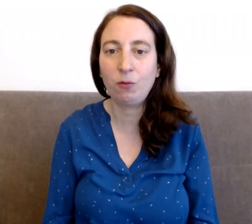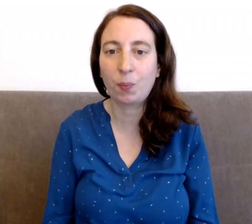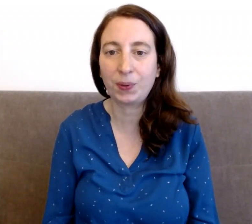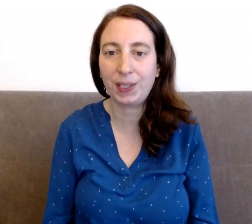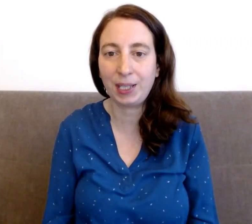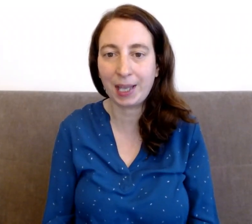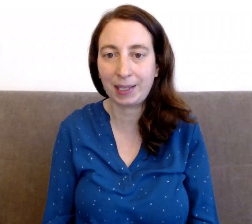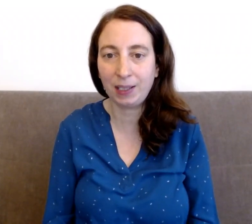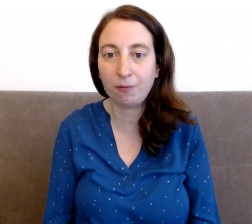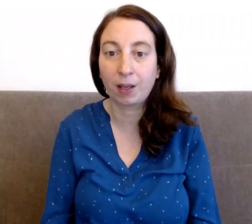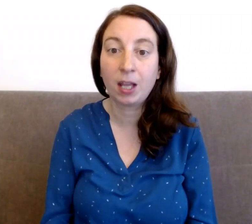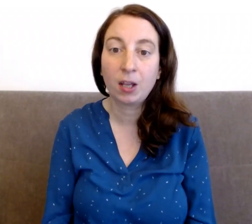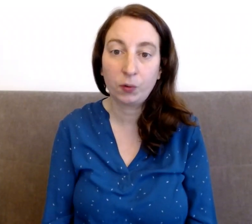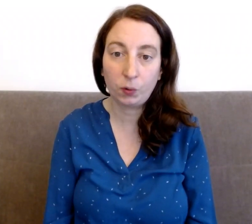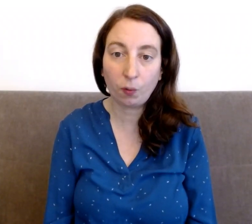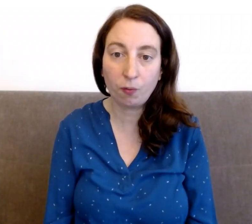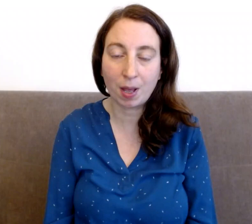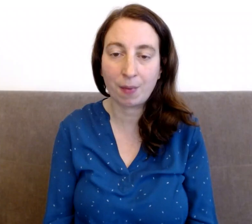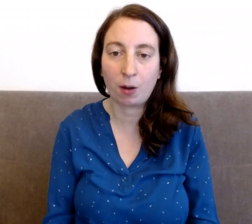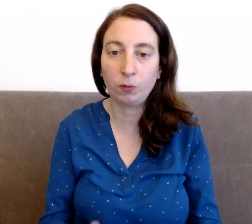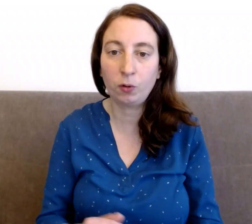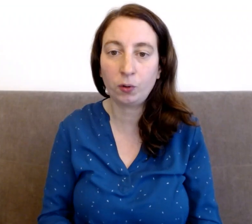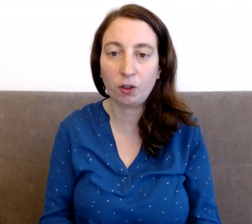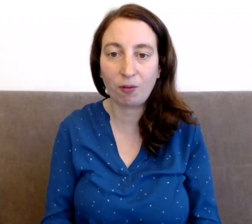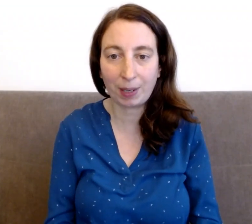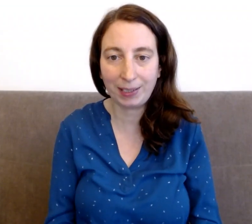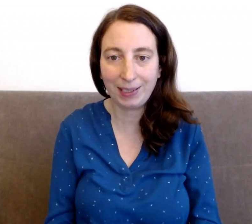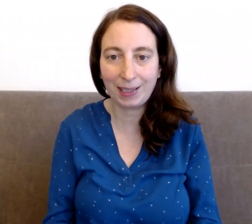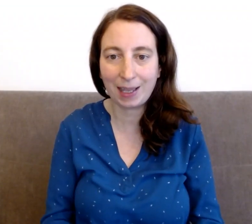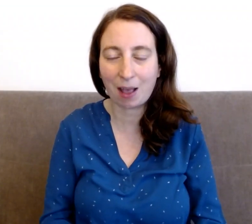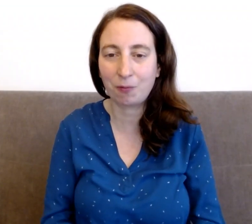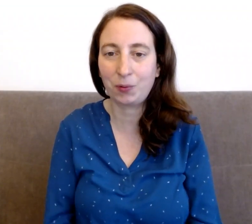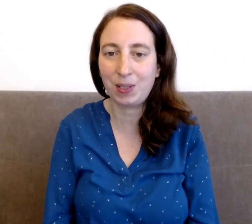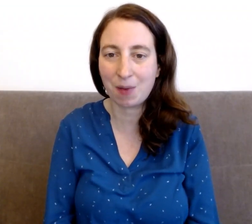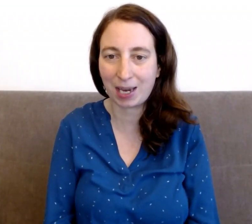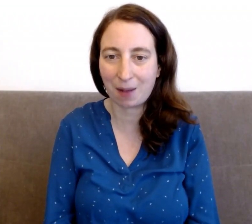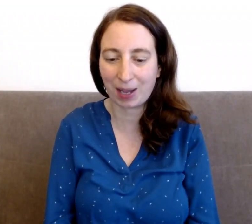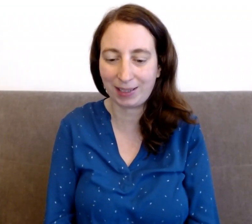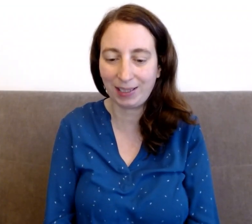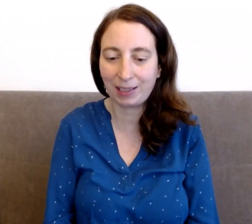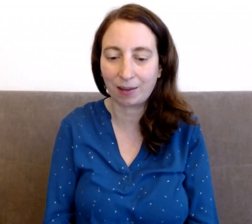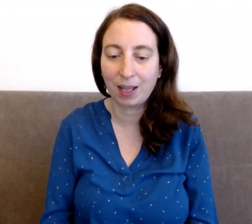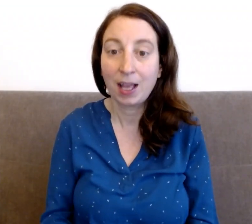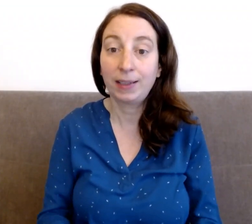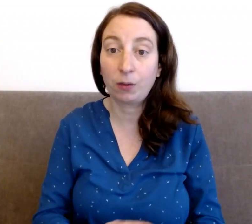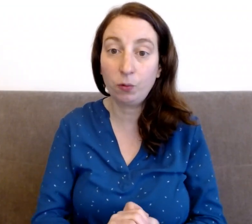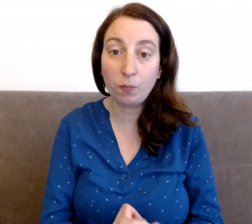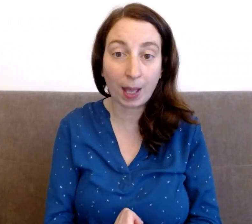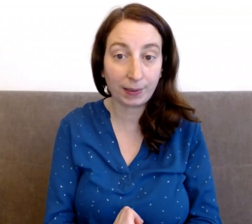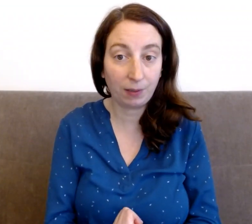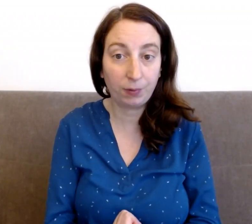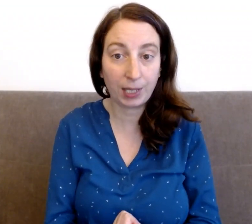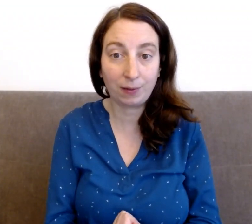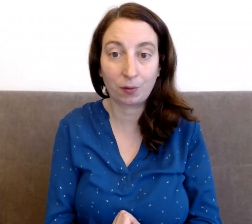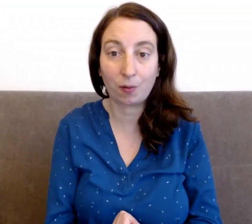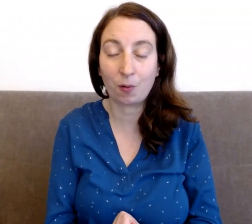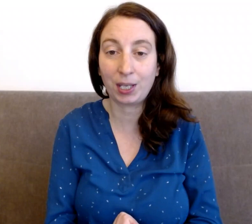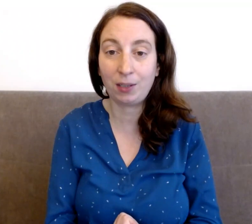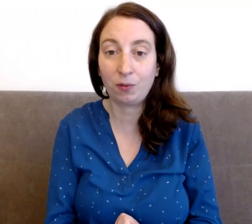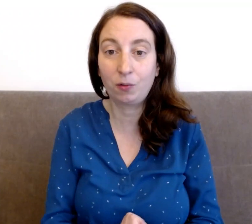pensée négative sur vous-même. Alors, deux choses que je vais préciser avant de démarrer la pratique, c'est que d'une part, si vous êtes en quête de